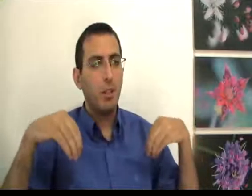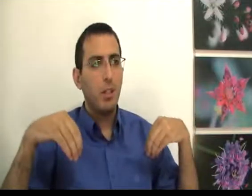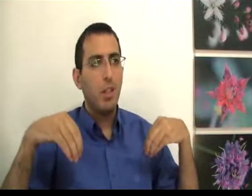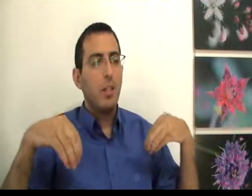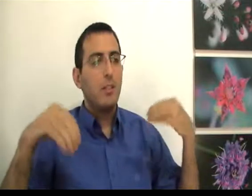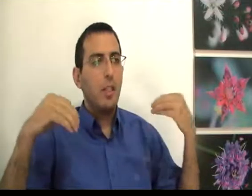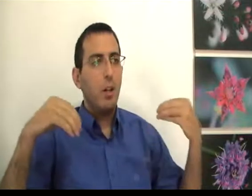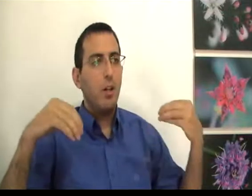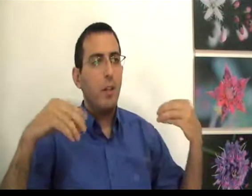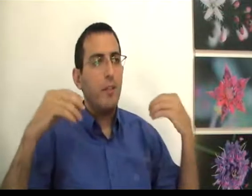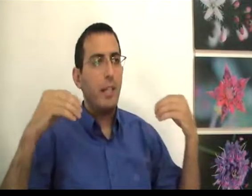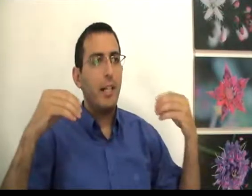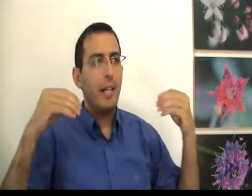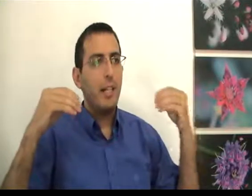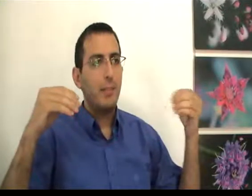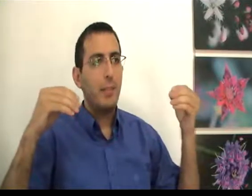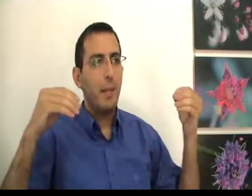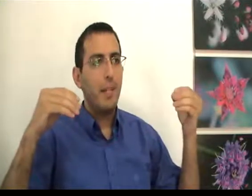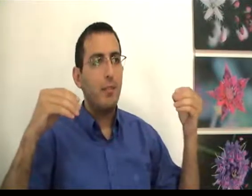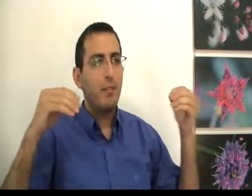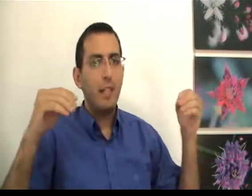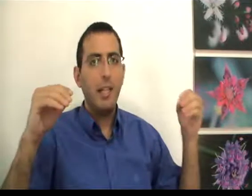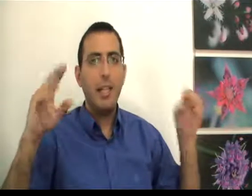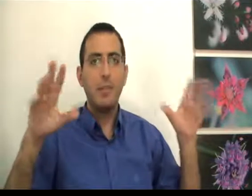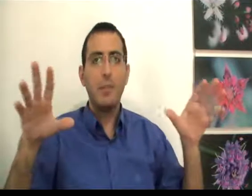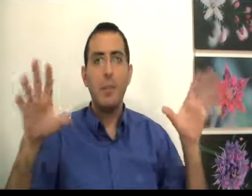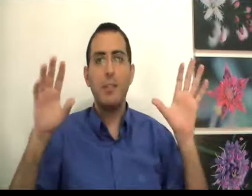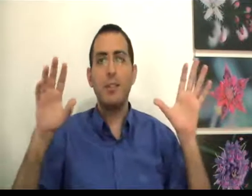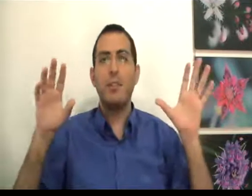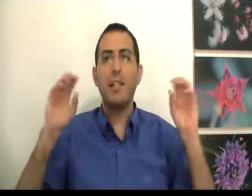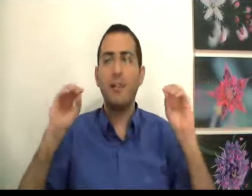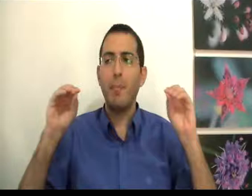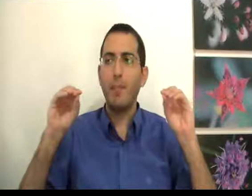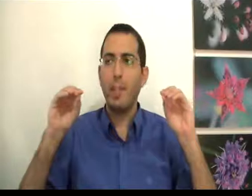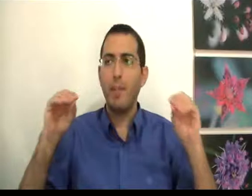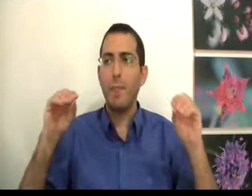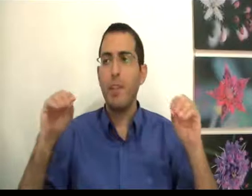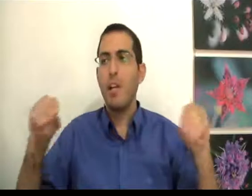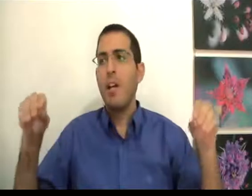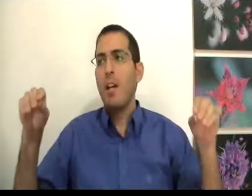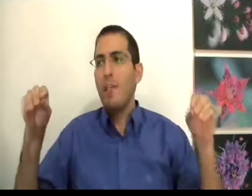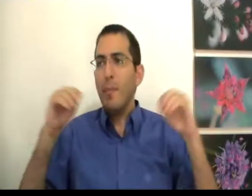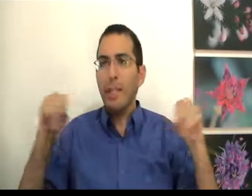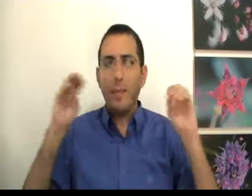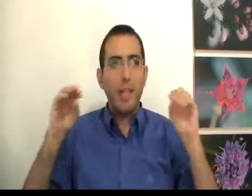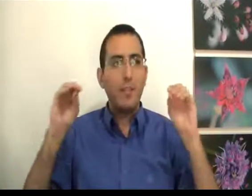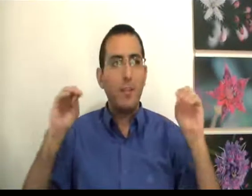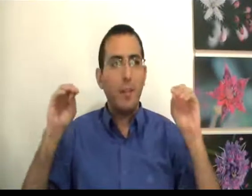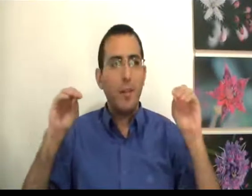זה לא לפחד להגיד לעצמו את האמת ולהגיד לעצמו את האמת עד הסוף על הדברים באשר הם ואם בן אדם אגיד לעצמו את הדברים